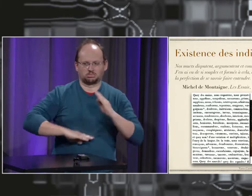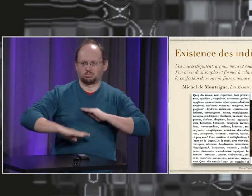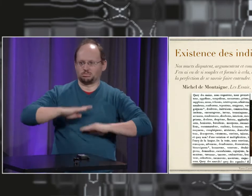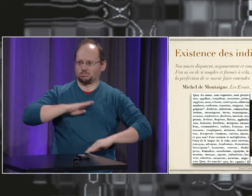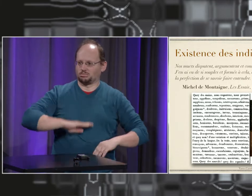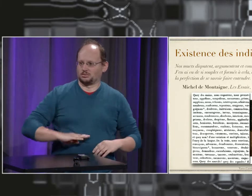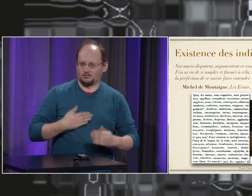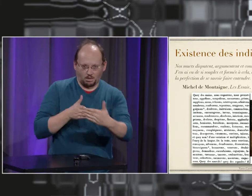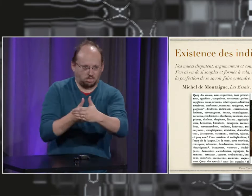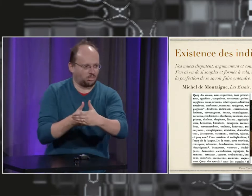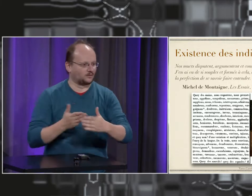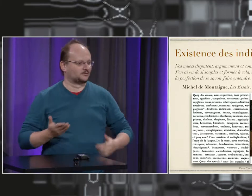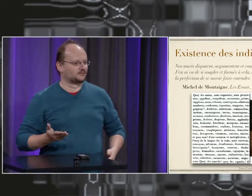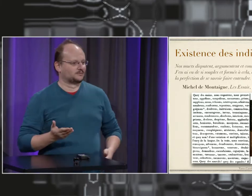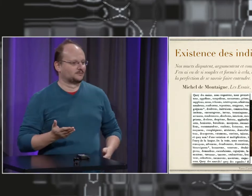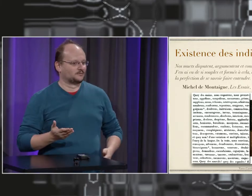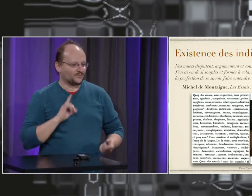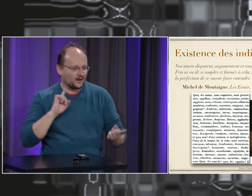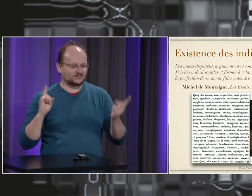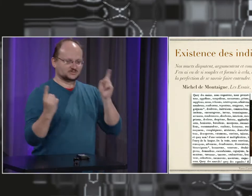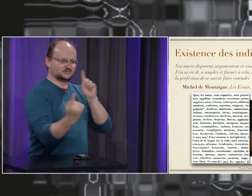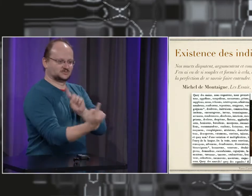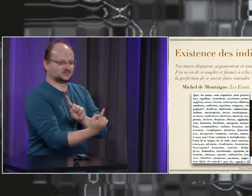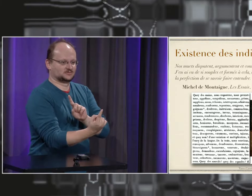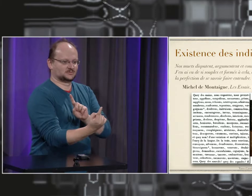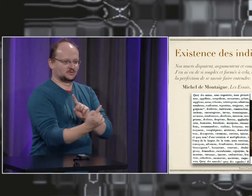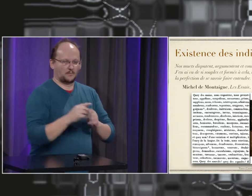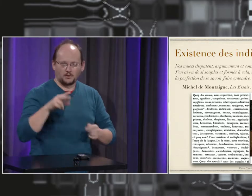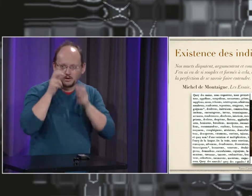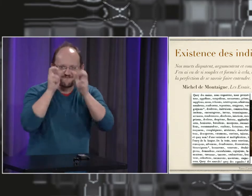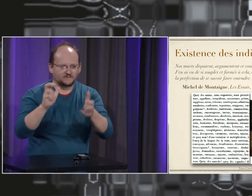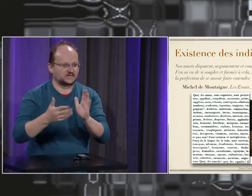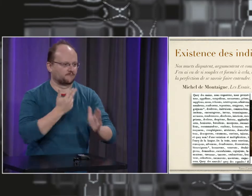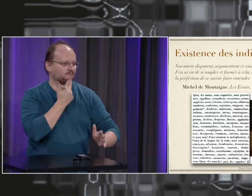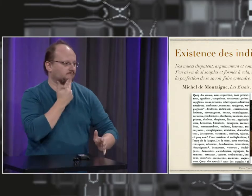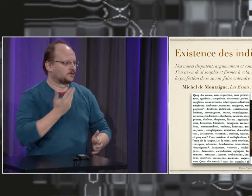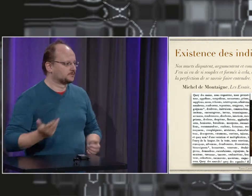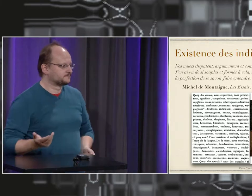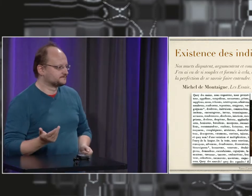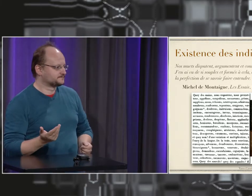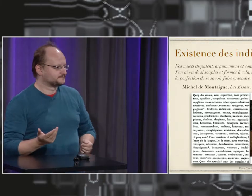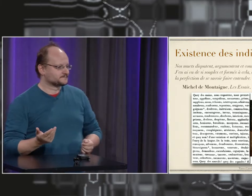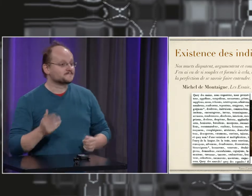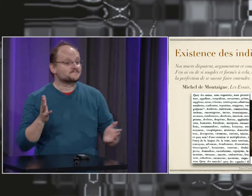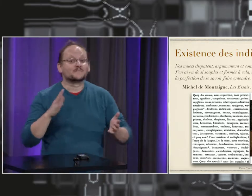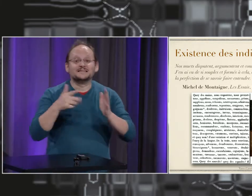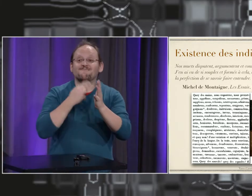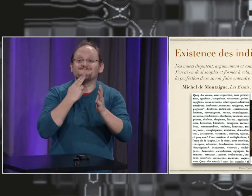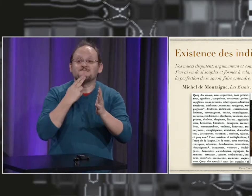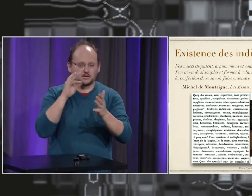Donc c'est assez frustrant parce que moi, je n'arrive pas, je ne suis pas à l'aise avec le français ancien. Donc c'est un peu compliqué pour